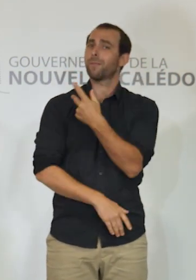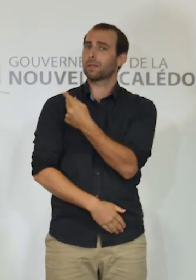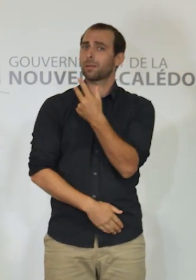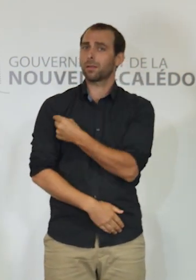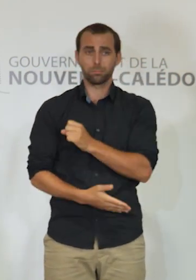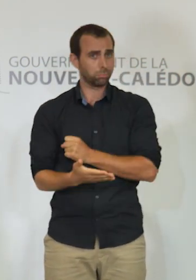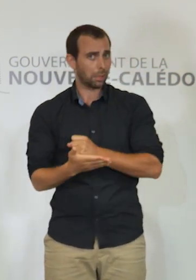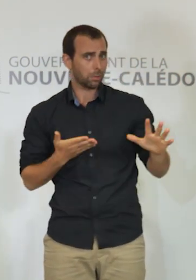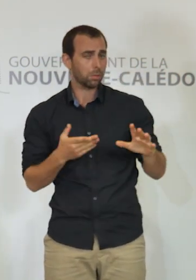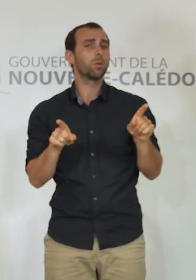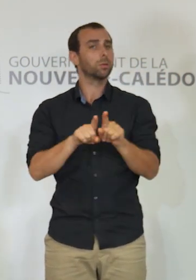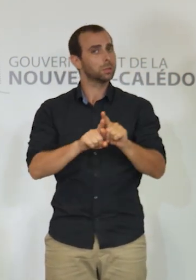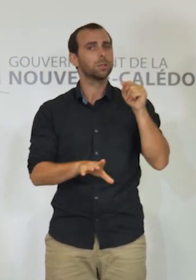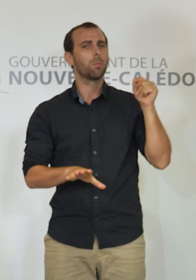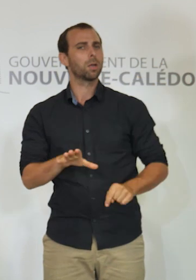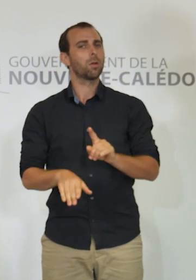et non obligatoire.